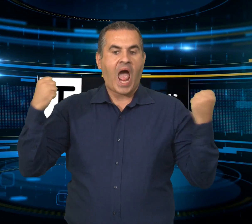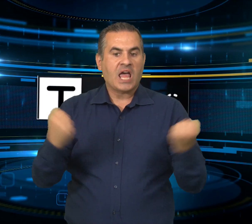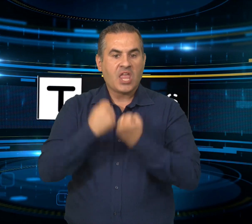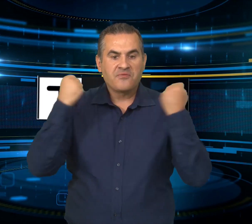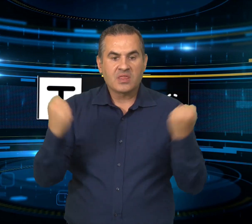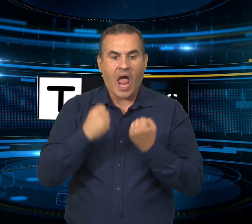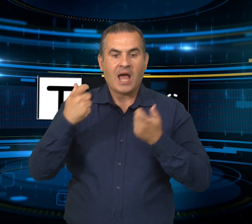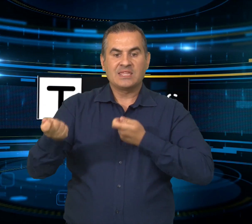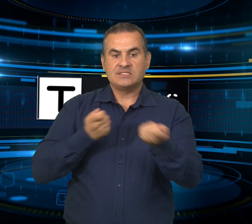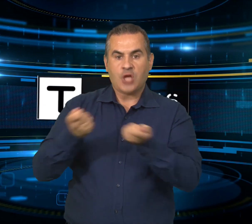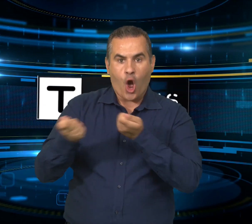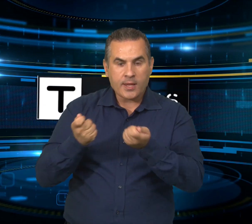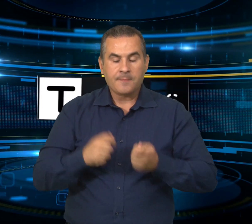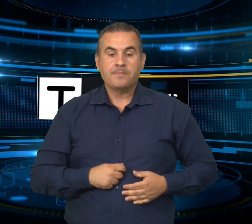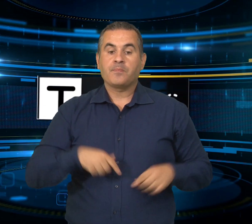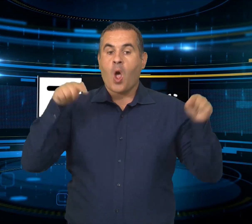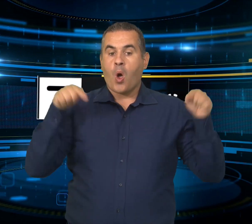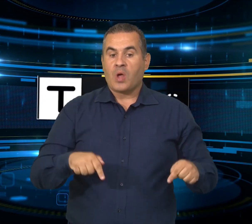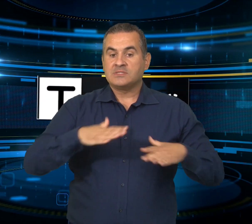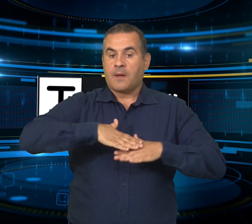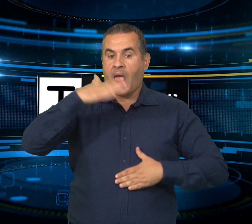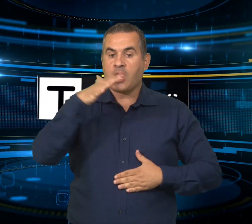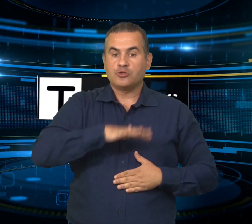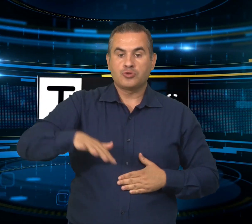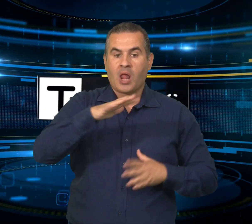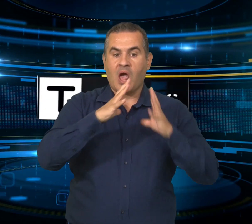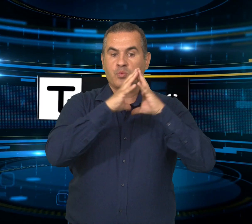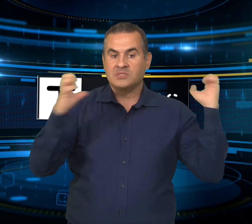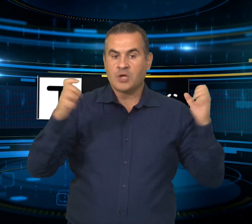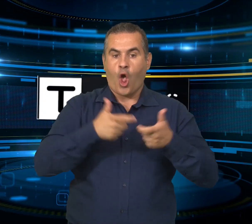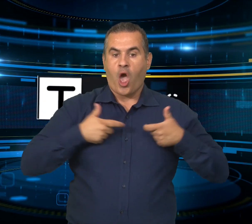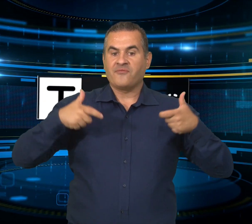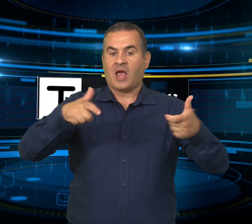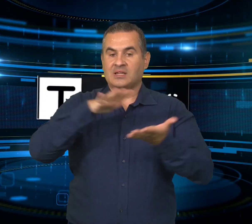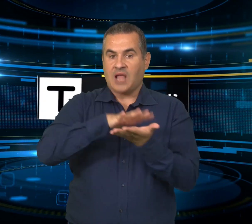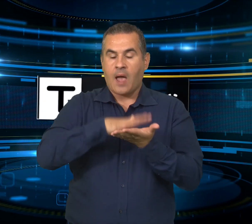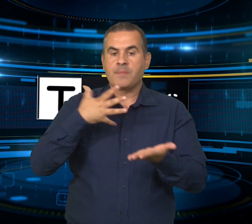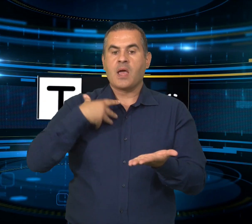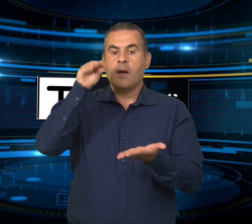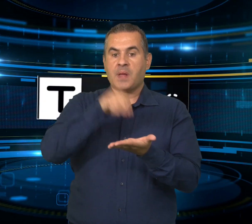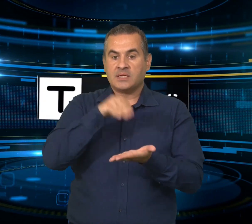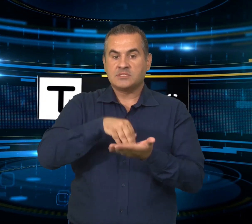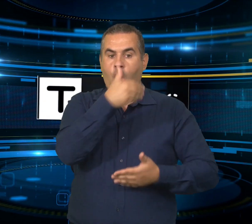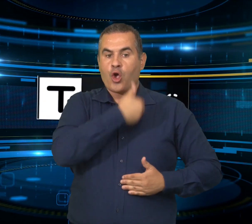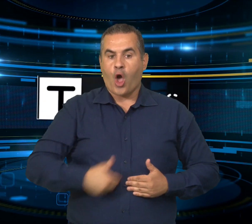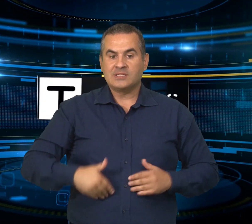Murtas, Carlo Prevosto e Francesco Lucini che stamattina hanno indetto una conferenza stampa proprio presso l'area industriale